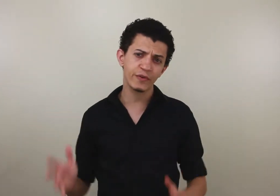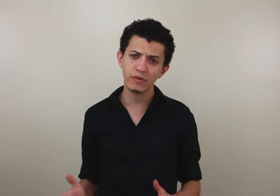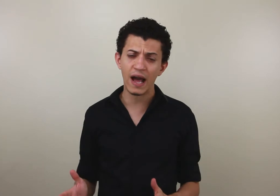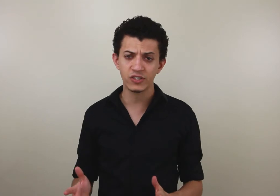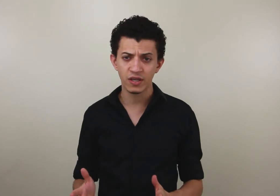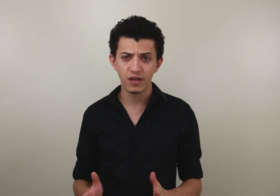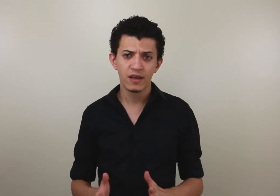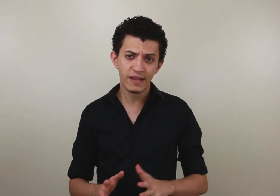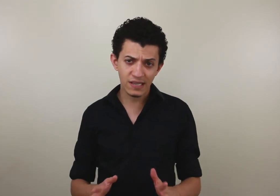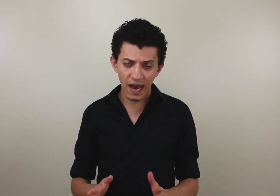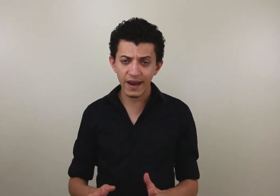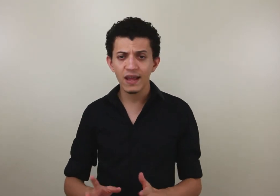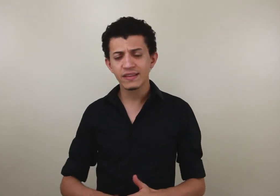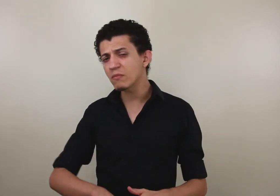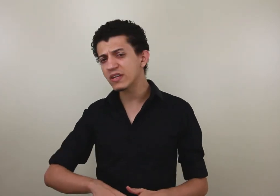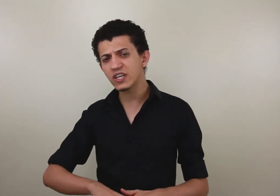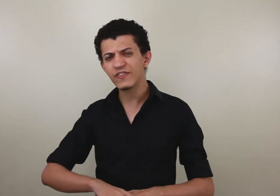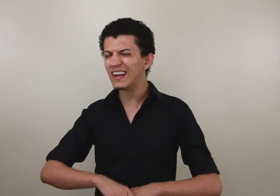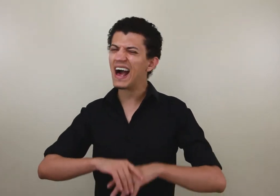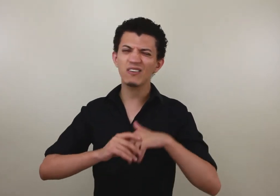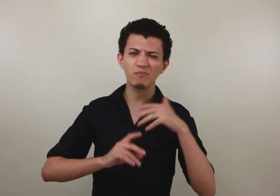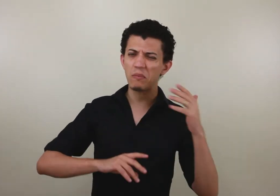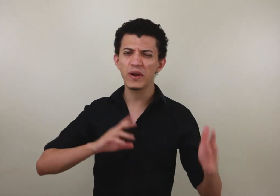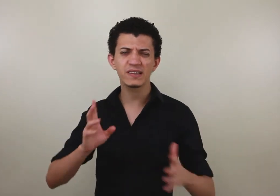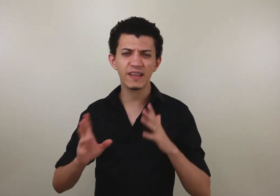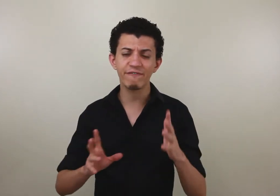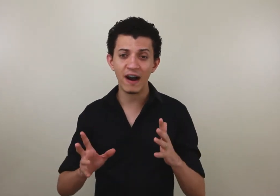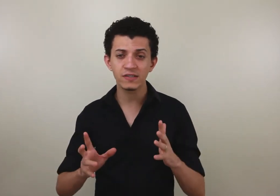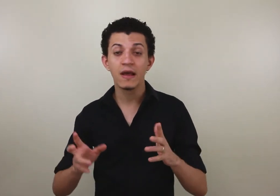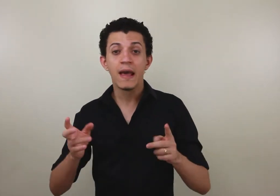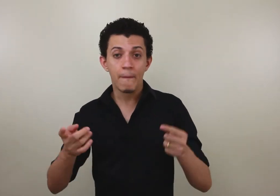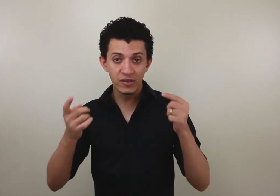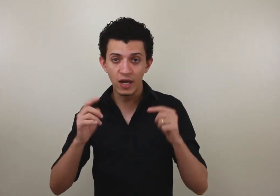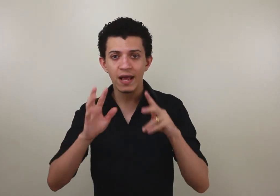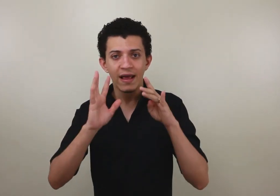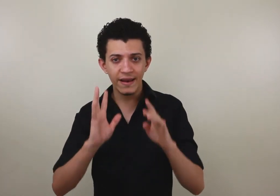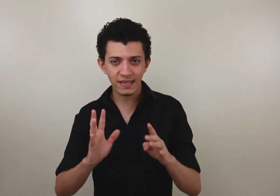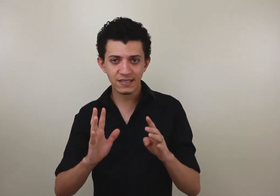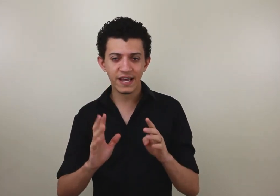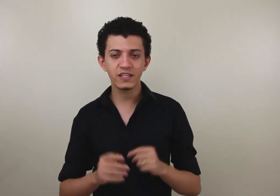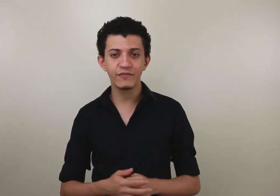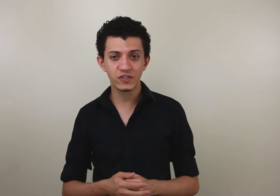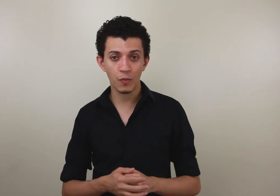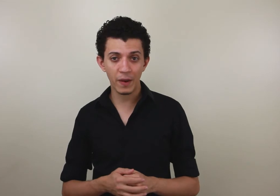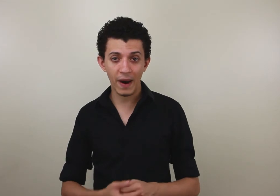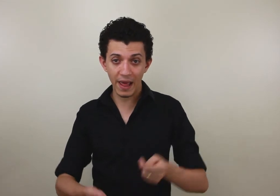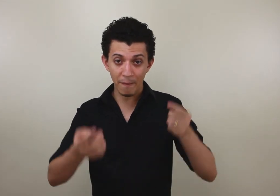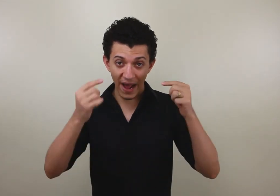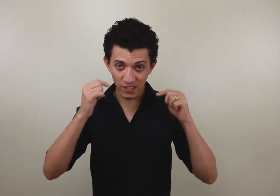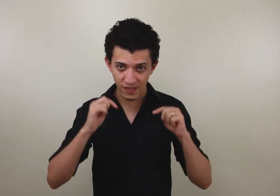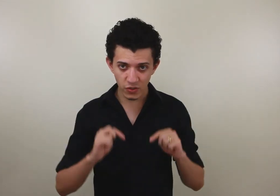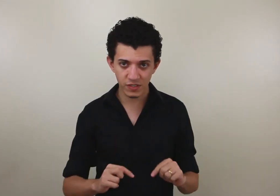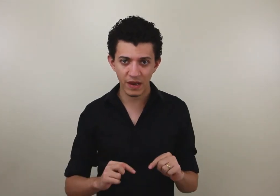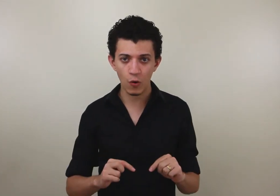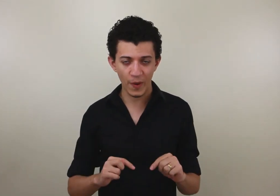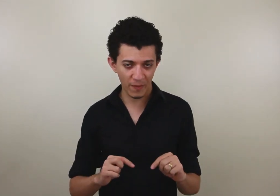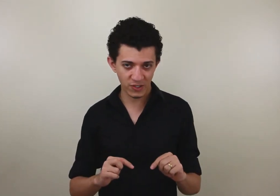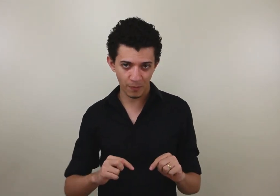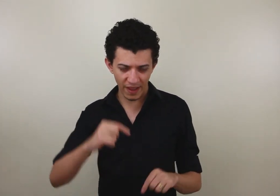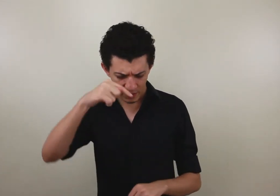dificuldade nessa área, tem muita gente que fala que memoriza até fácil, mas olha, nessa série de vídeos que eu preparei para as pessoas que me acompanham mais de perto,